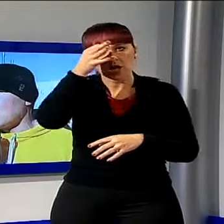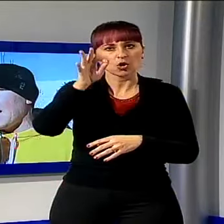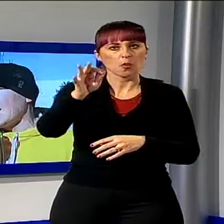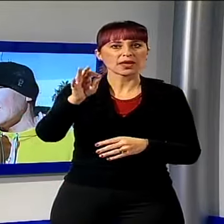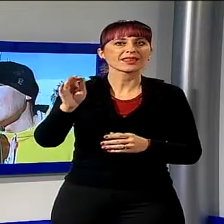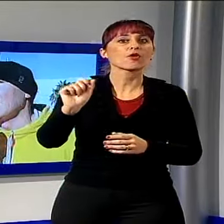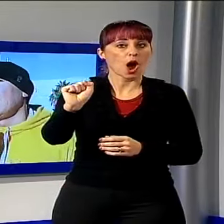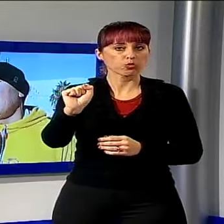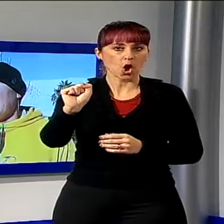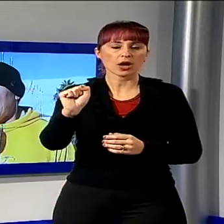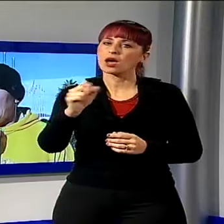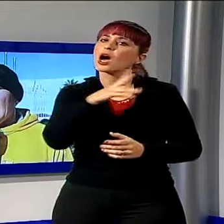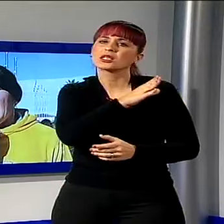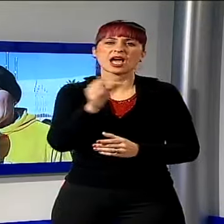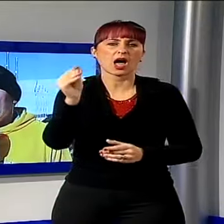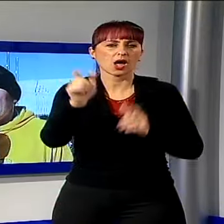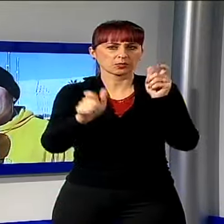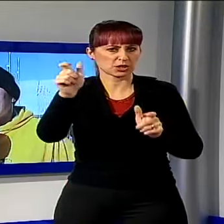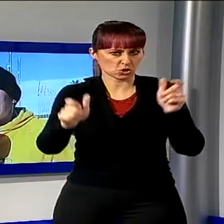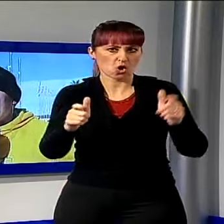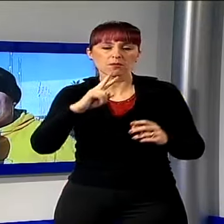risposto bene. E'